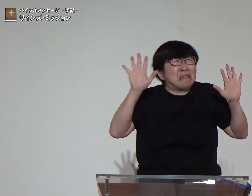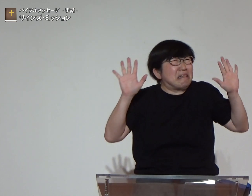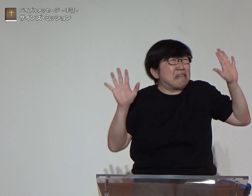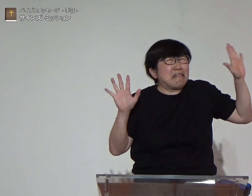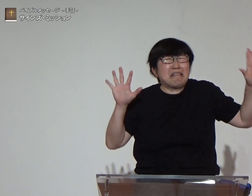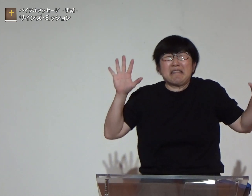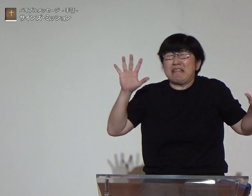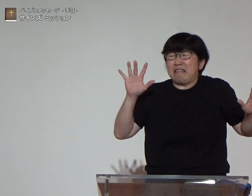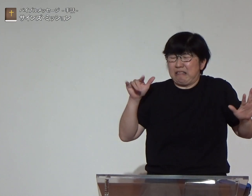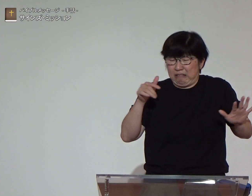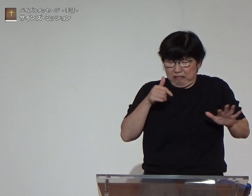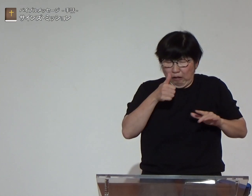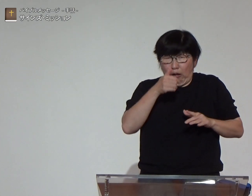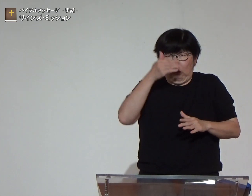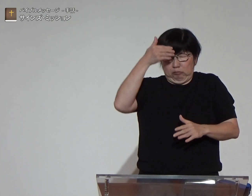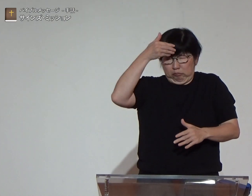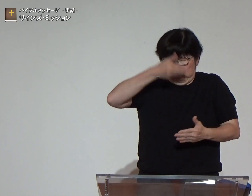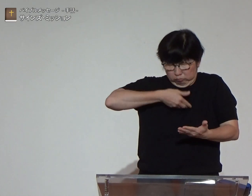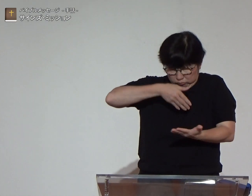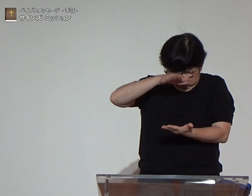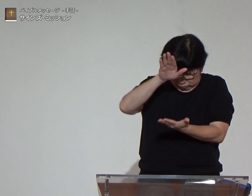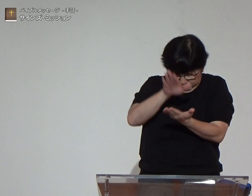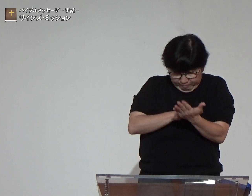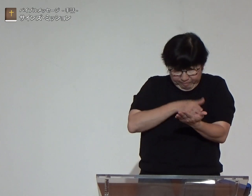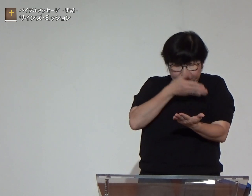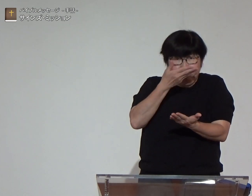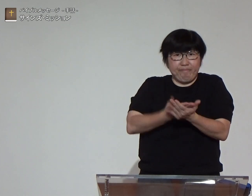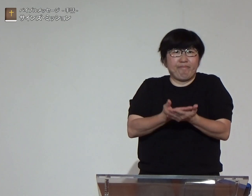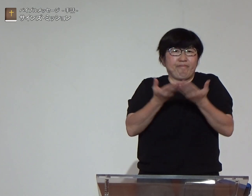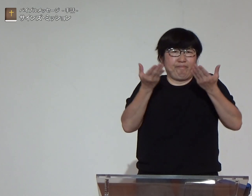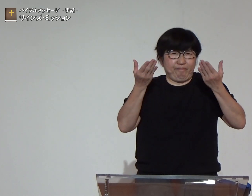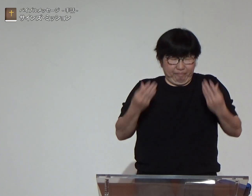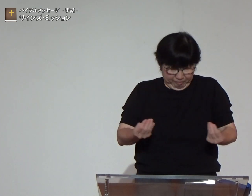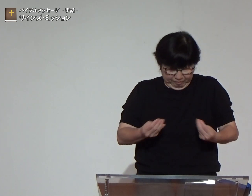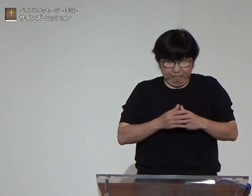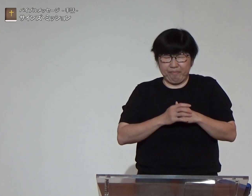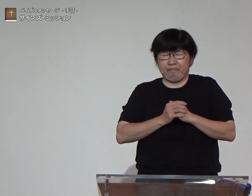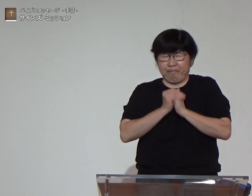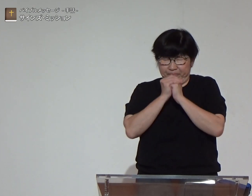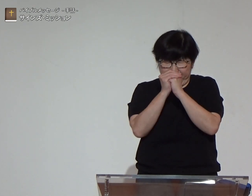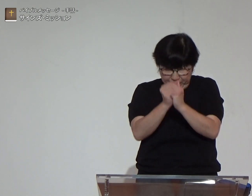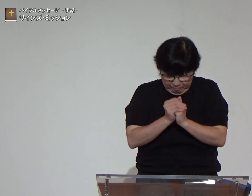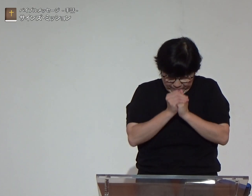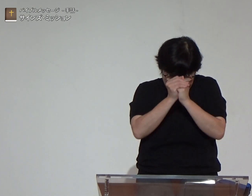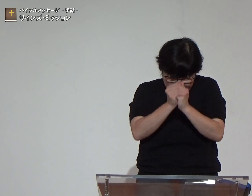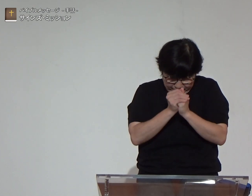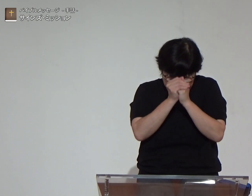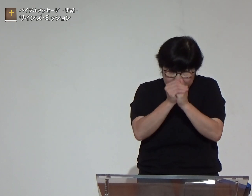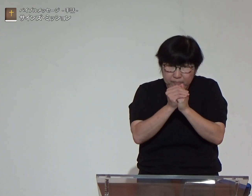日三晩苦しみましたそして悔い改めて祈っていると